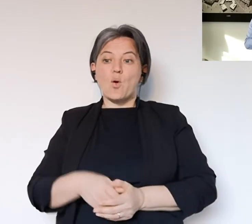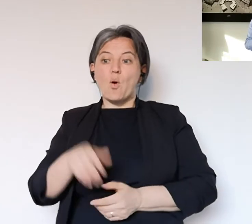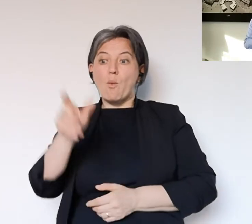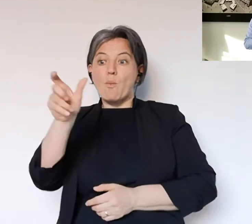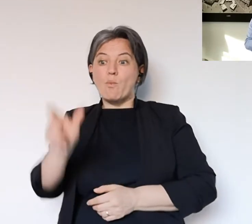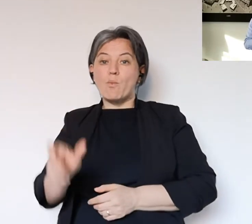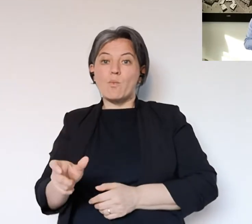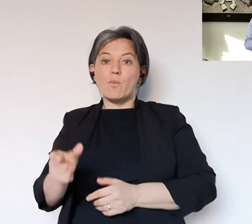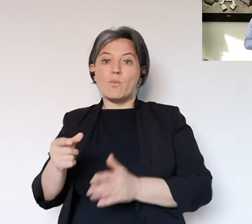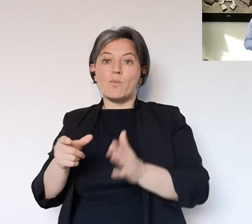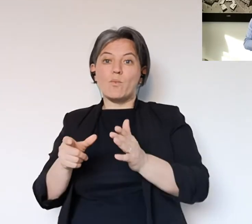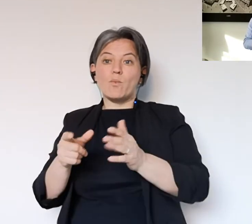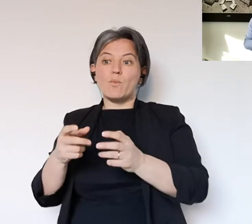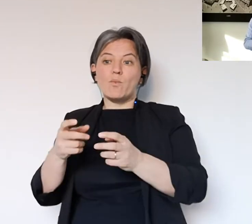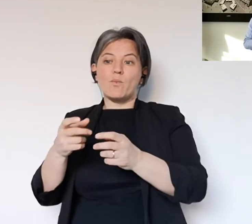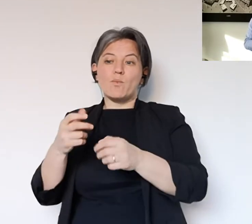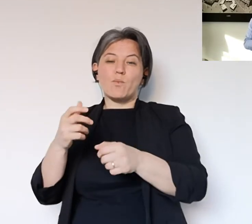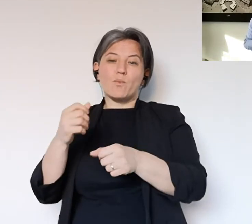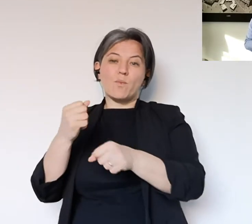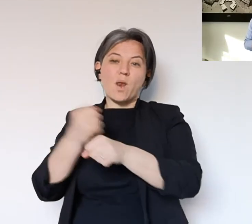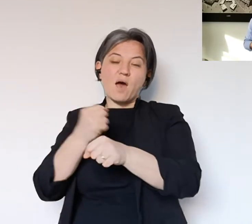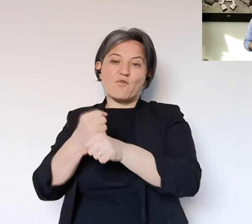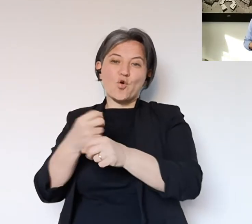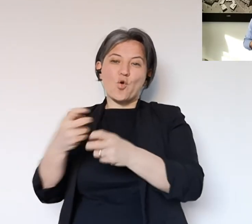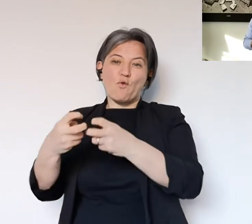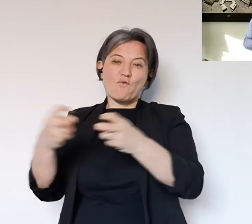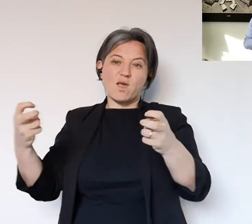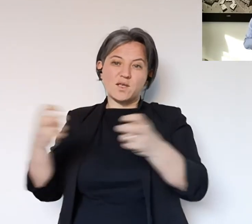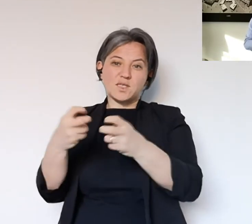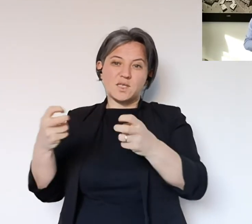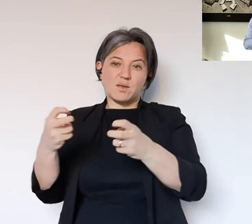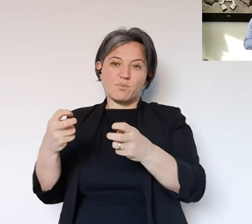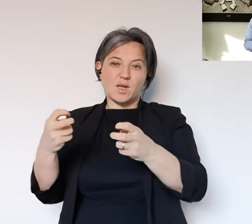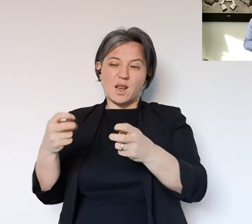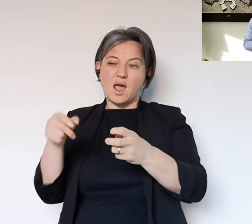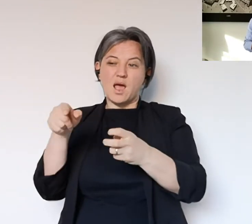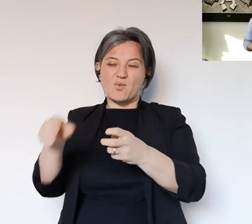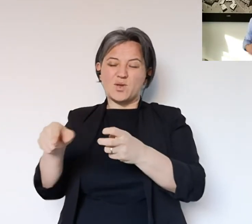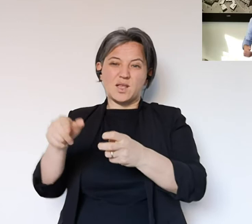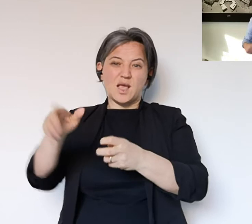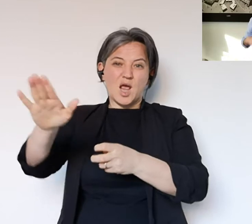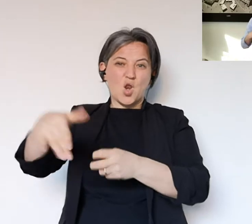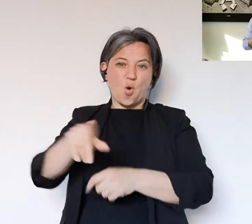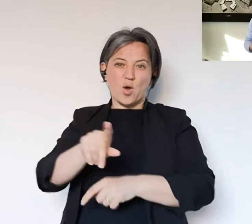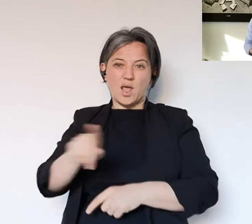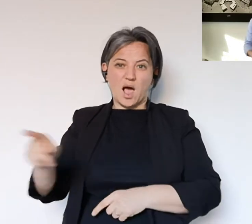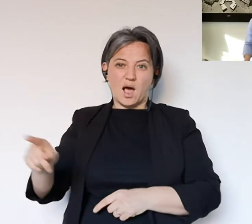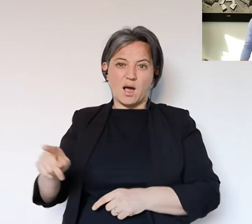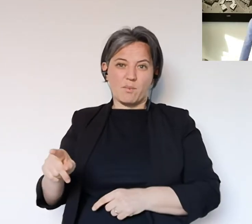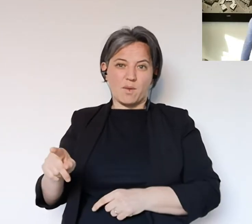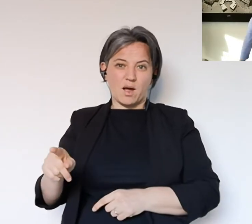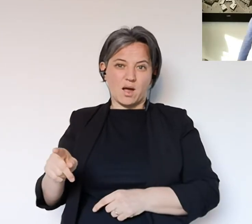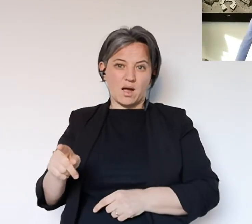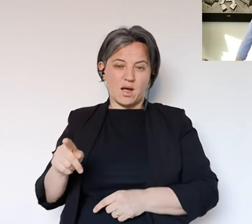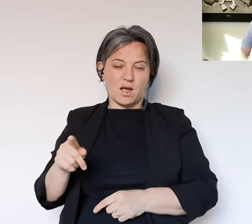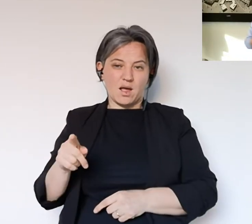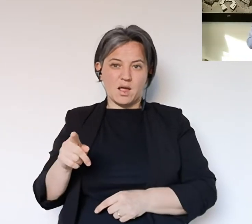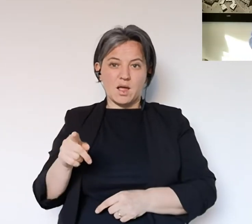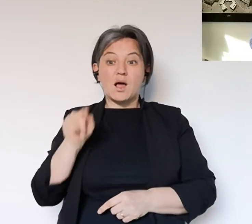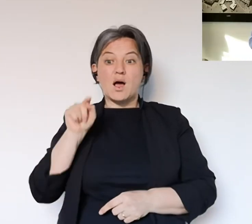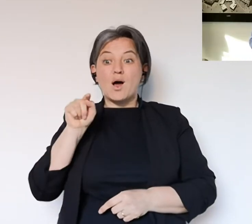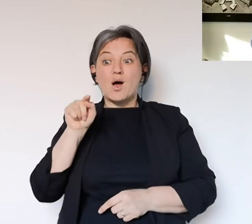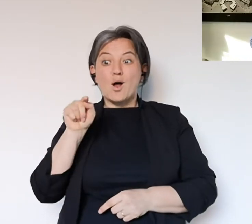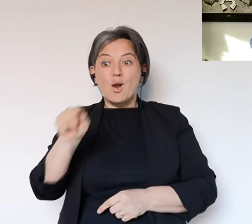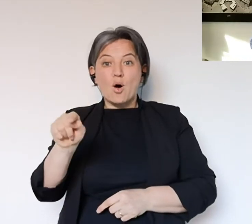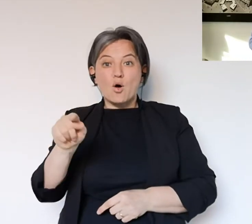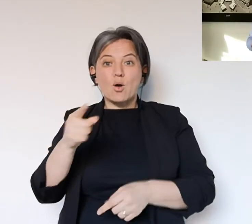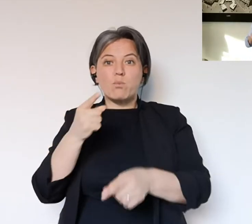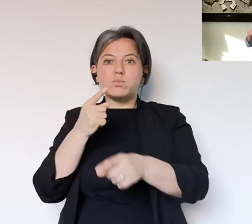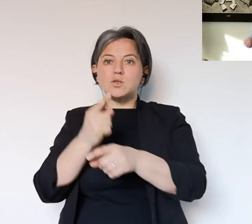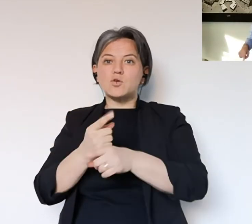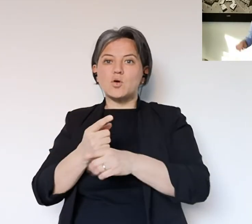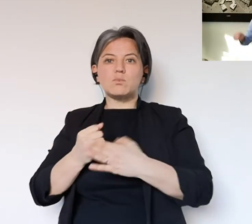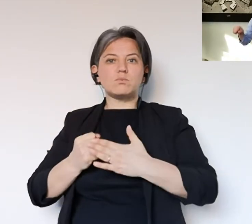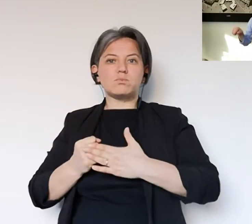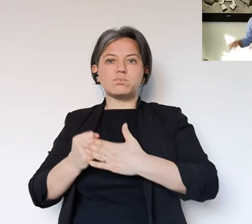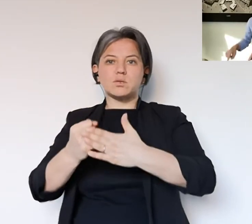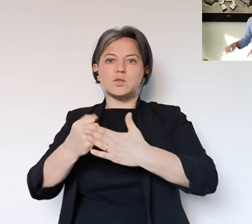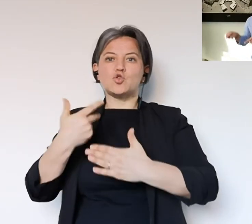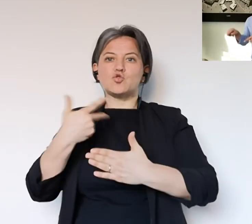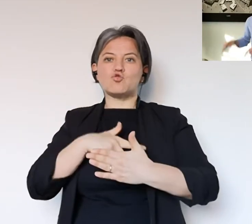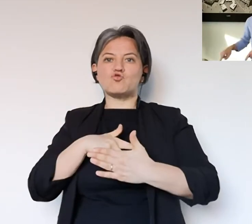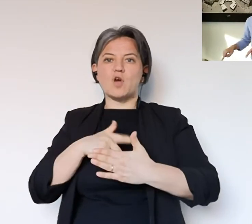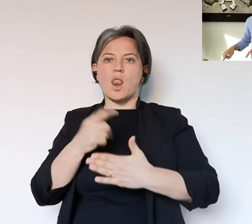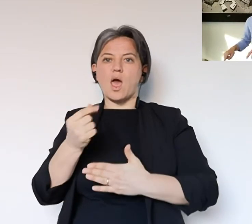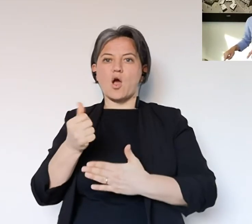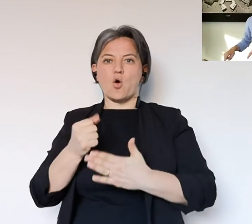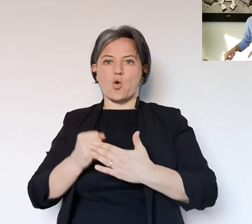persone che si sono trovate sostanzialmente con quelle forme di lavoro flessibile non più richiamate, avranno una necessità di sostegno